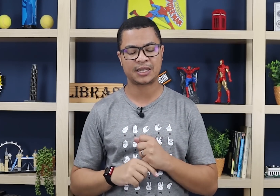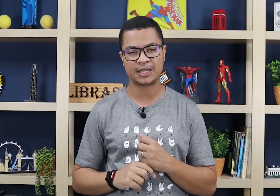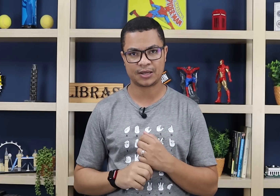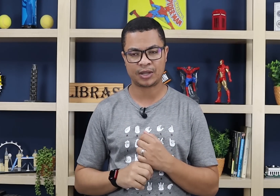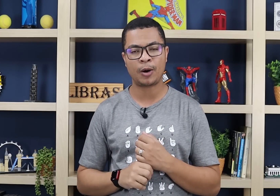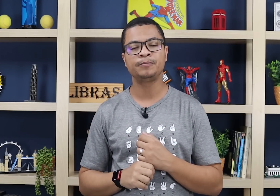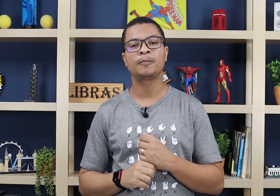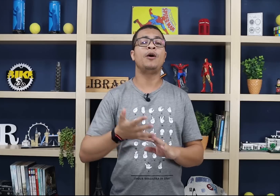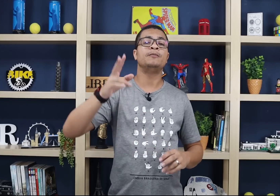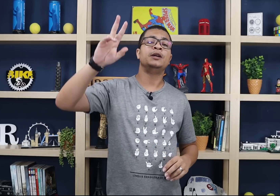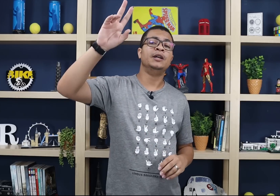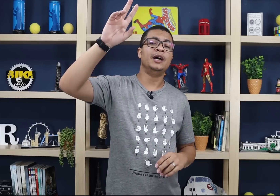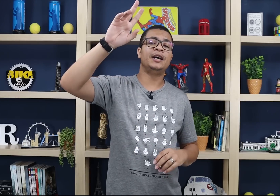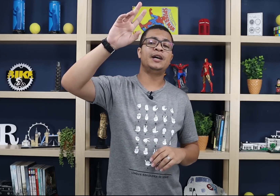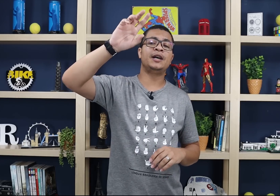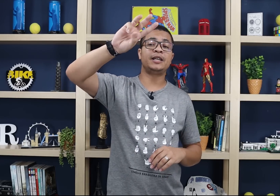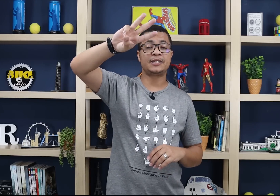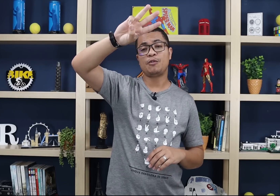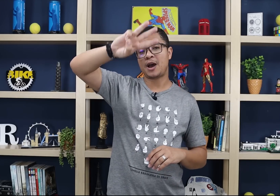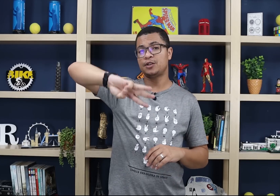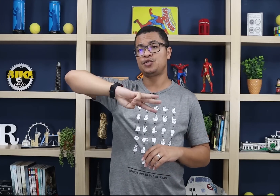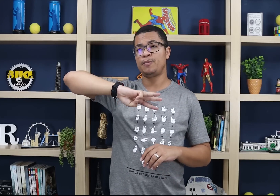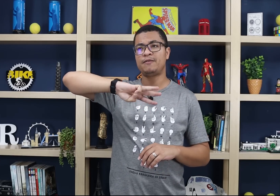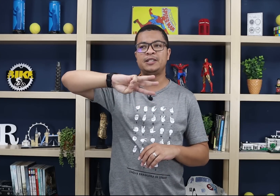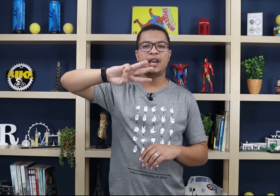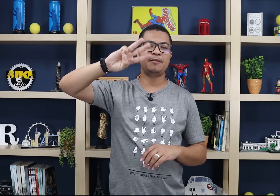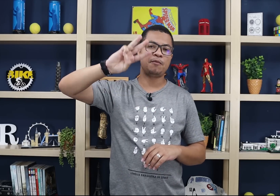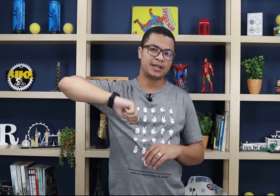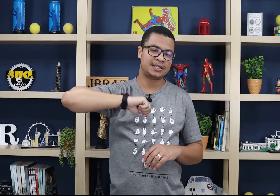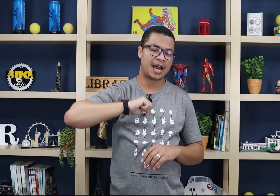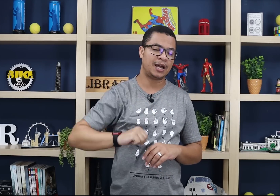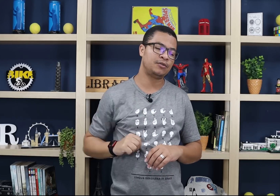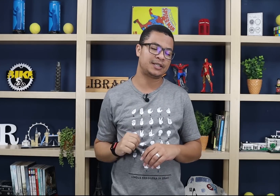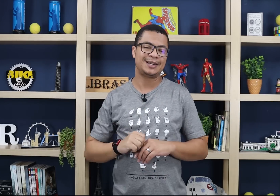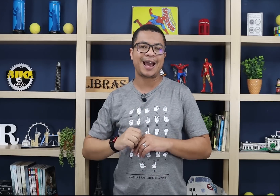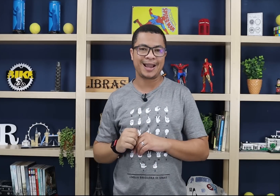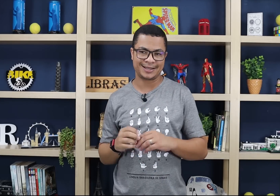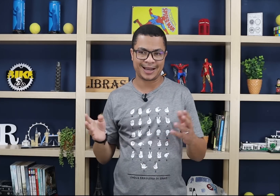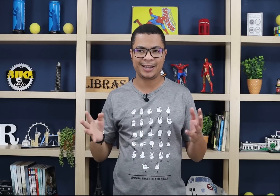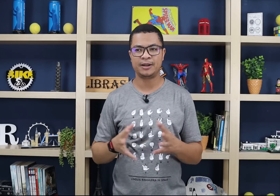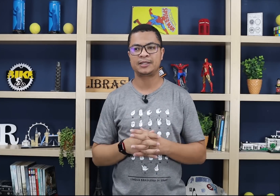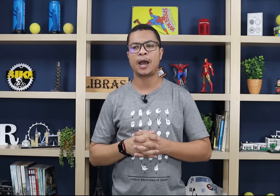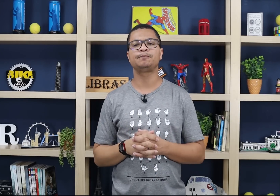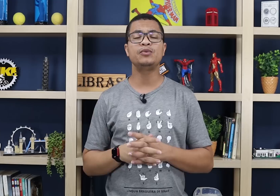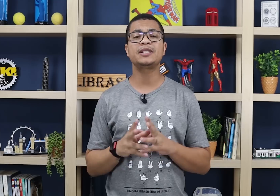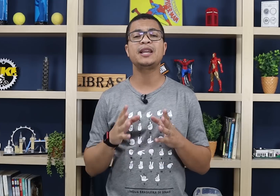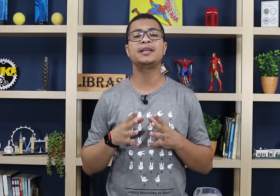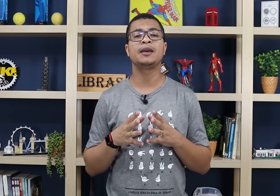sinalizando, tá bom? Bom, terceiro passo pra você aí memorizar os sinais na Libras, tá? Usa sinais